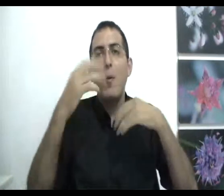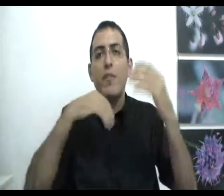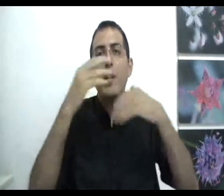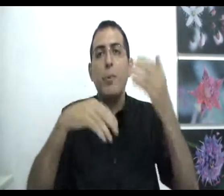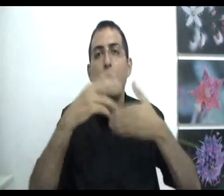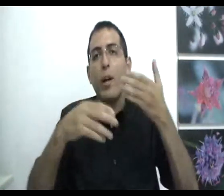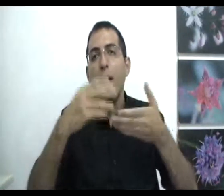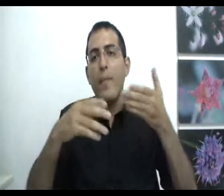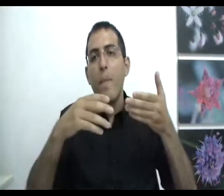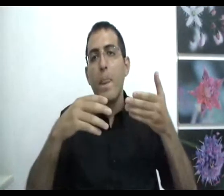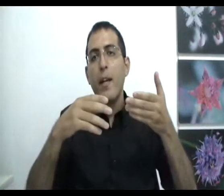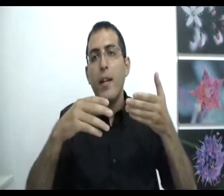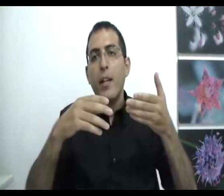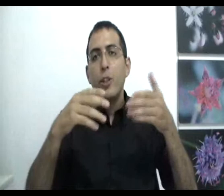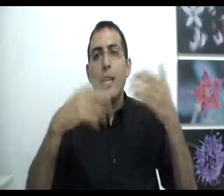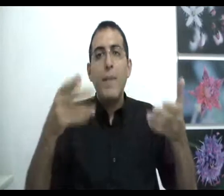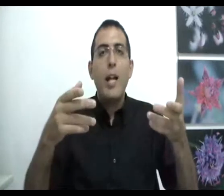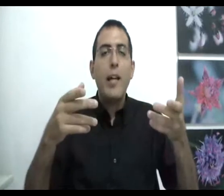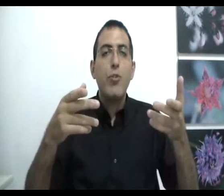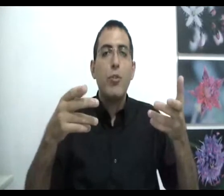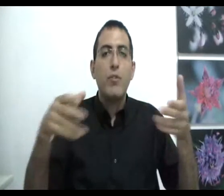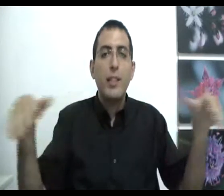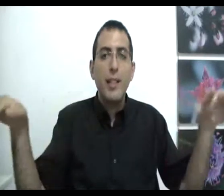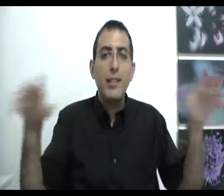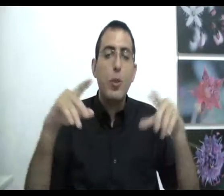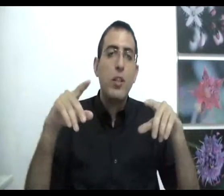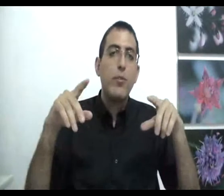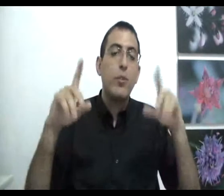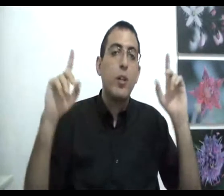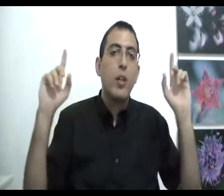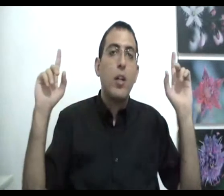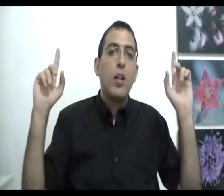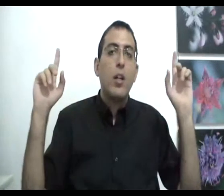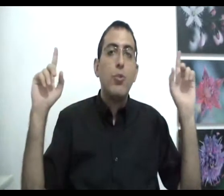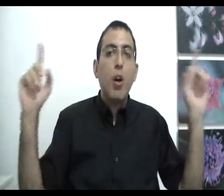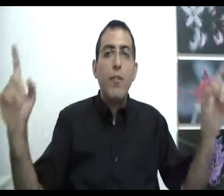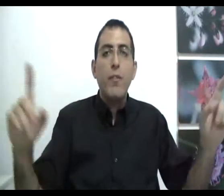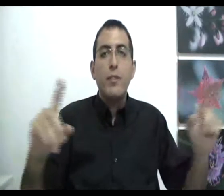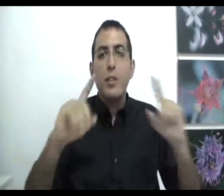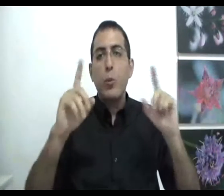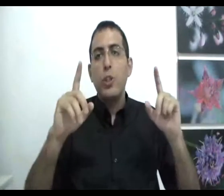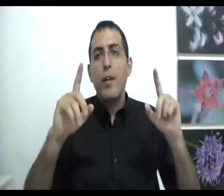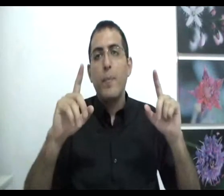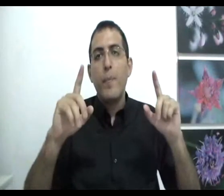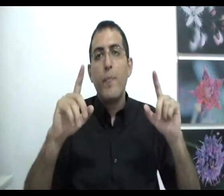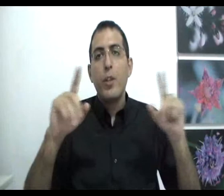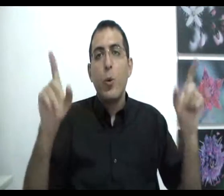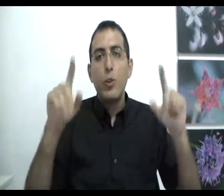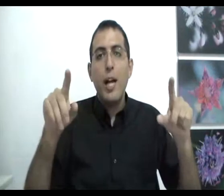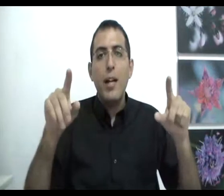הוא הבין באותו רגע שגרם לו להגיש טוב וניתן את זה מאוד כיוון טוב זה תחושה תחושה